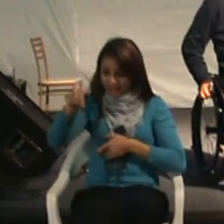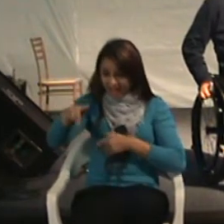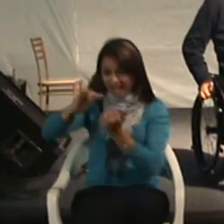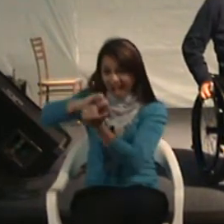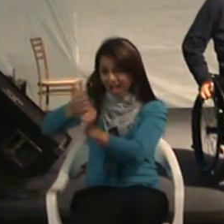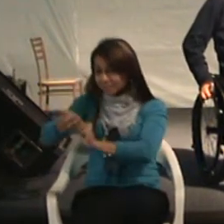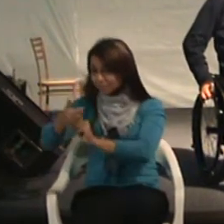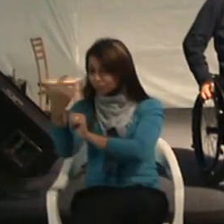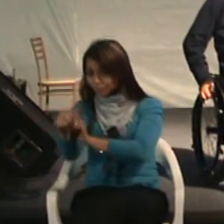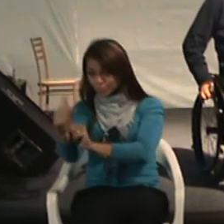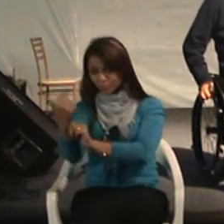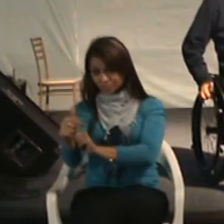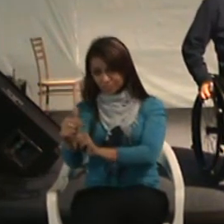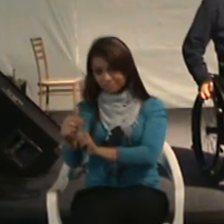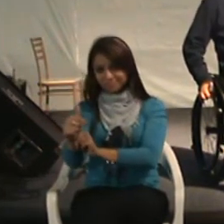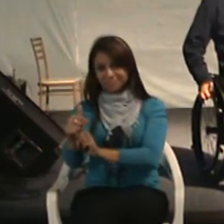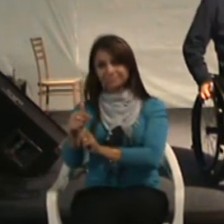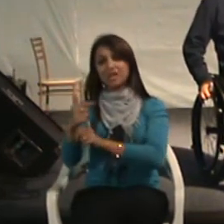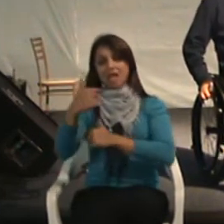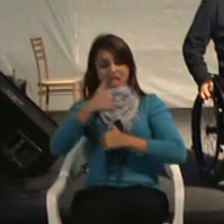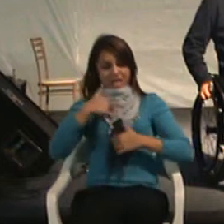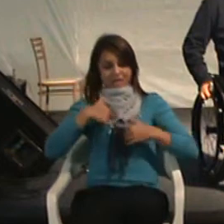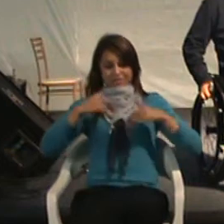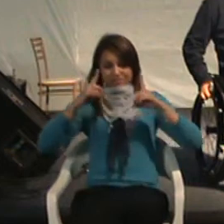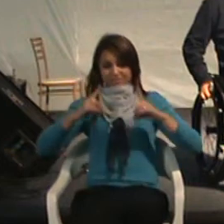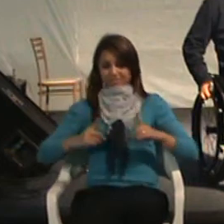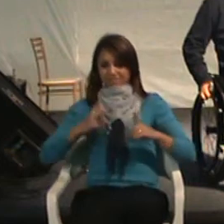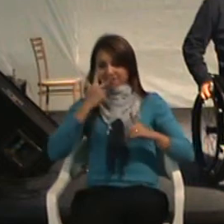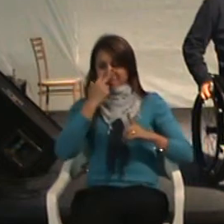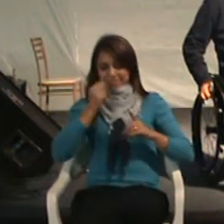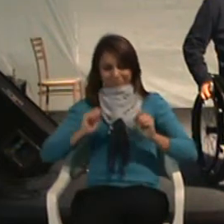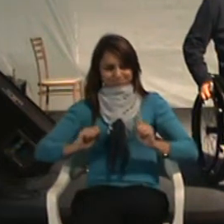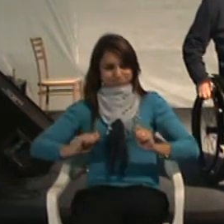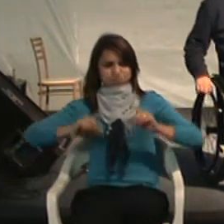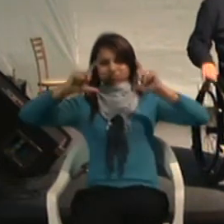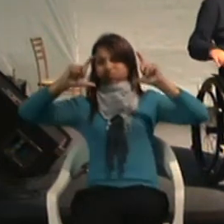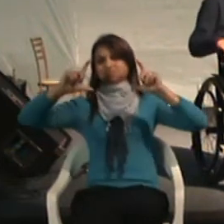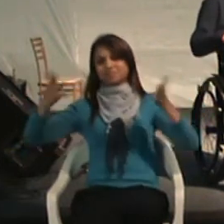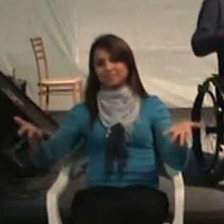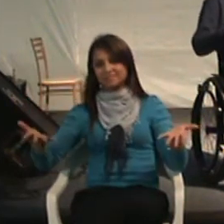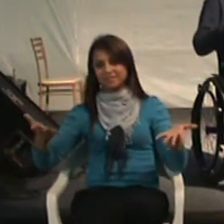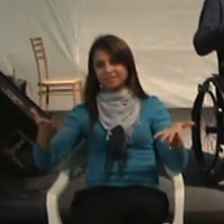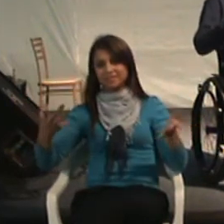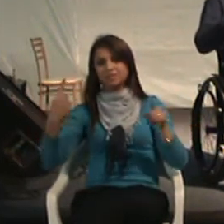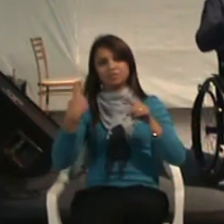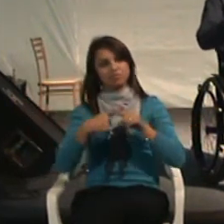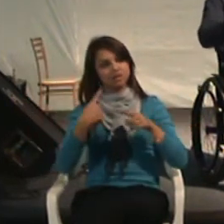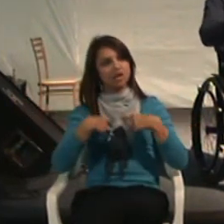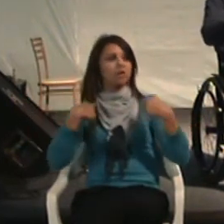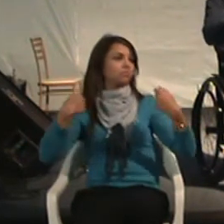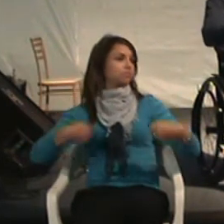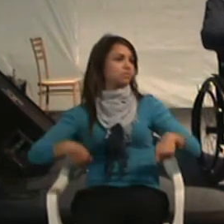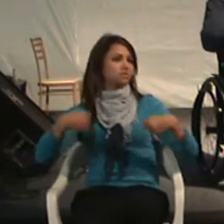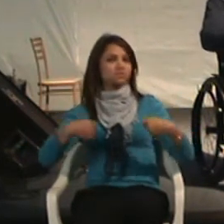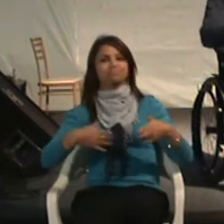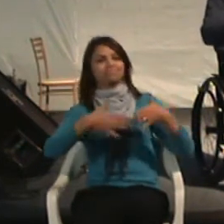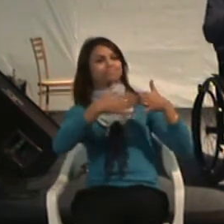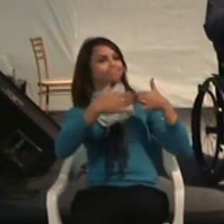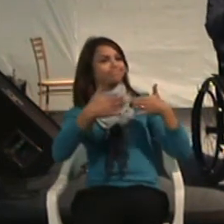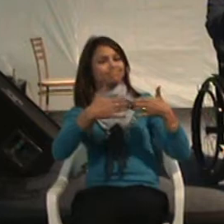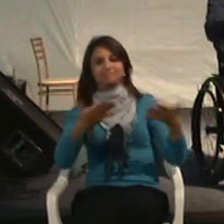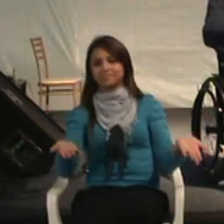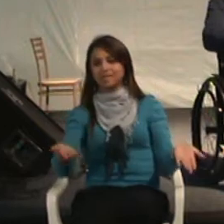adaptado, a minha deficiência começa a aparecer. Porque a partir daí eu começo